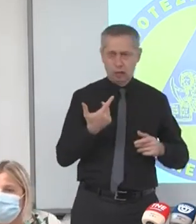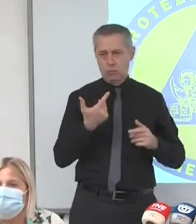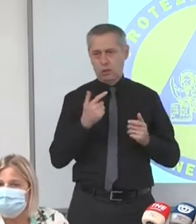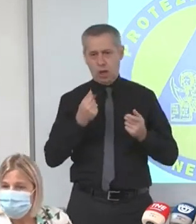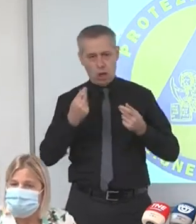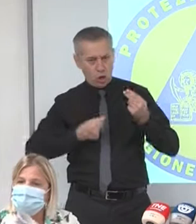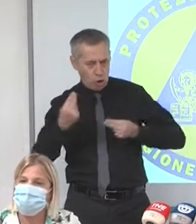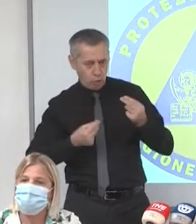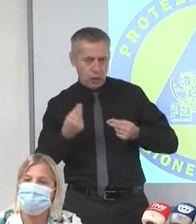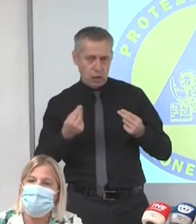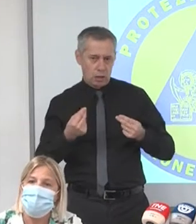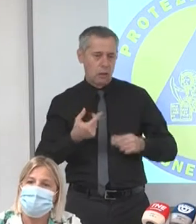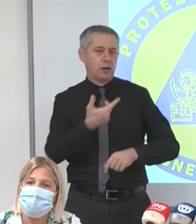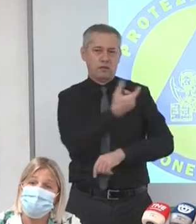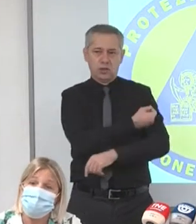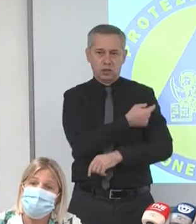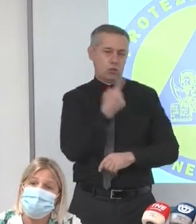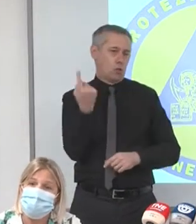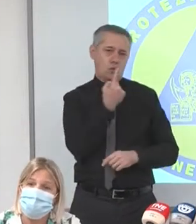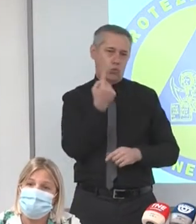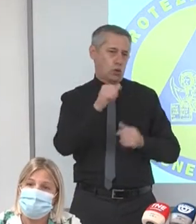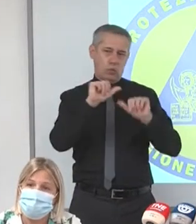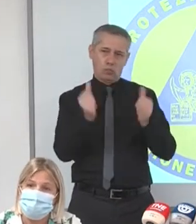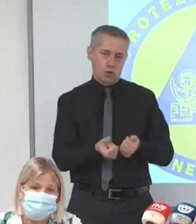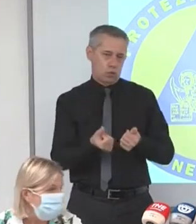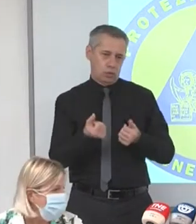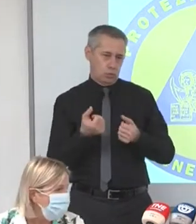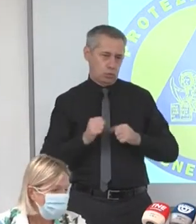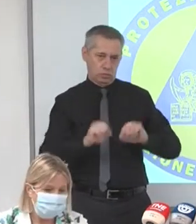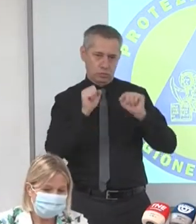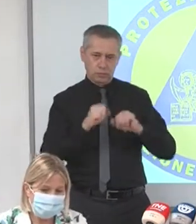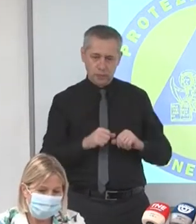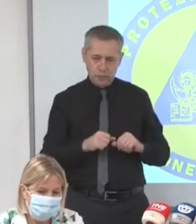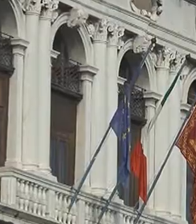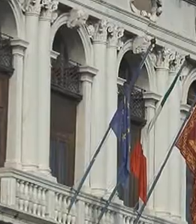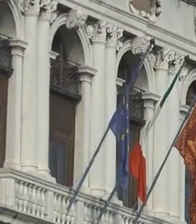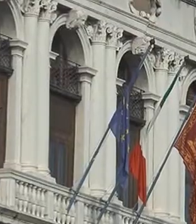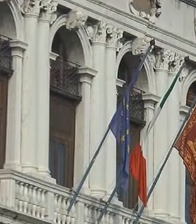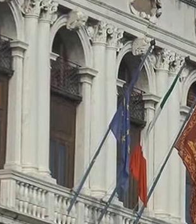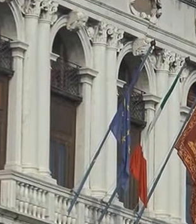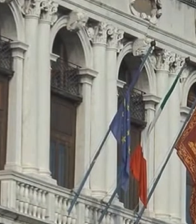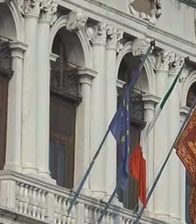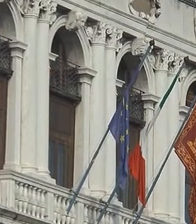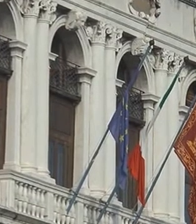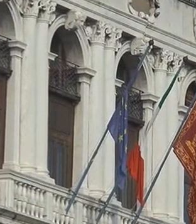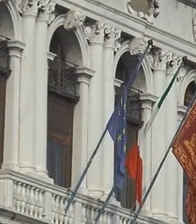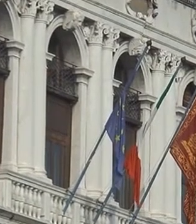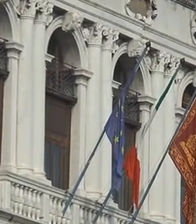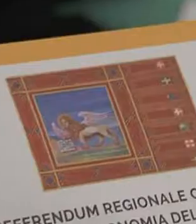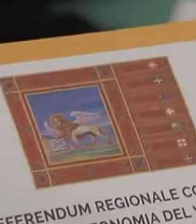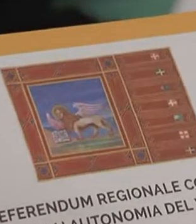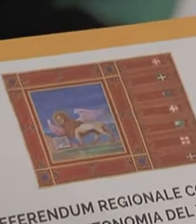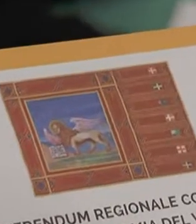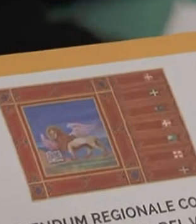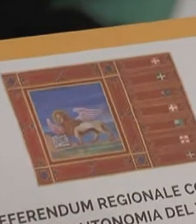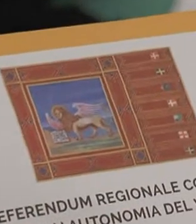milioni di vaccini si siano registrate 15 mila reazioni, il 12% delle quali gravi. C'è tempo anche per una considerazione sull'autonomia.